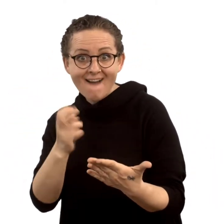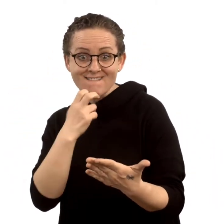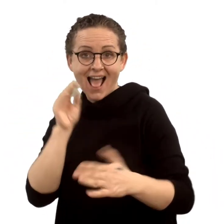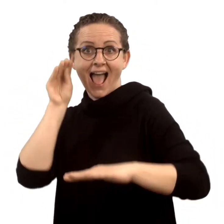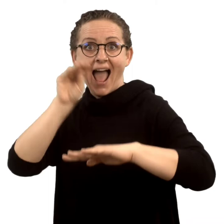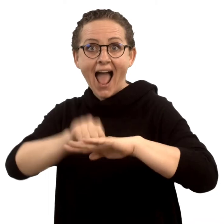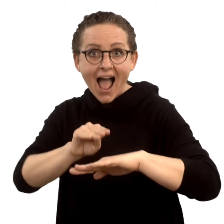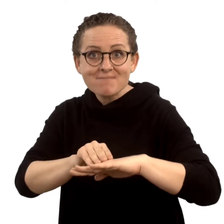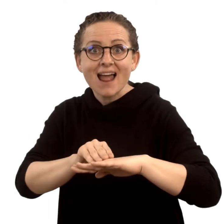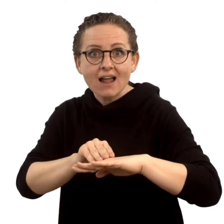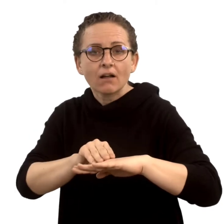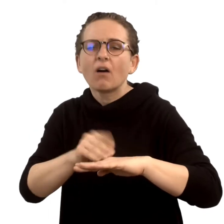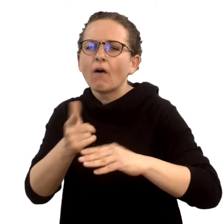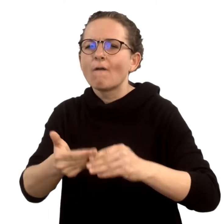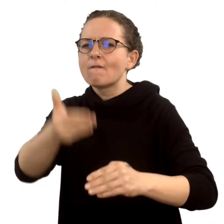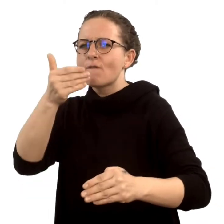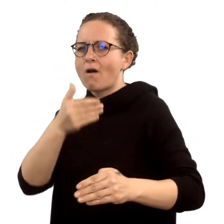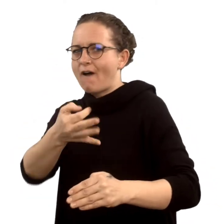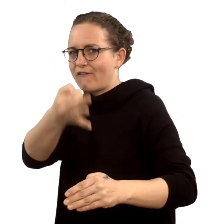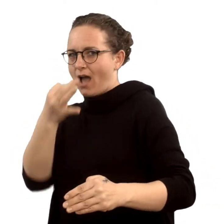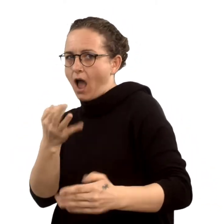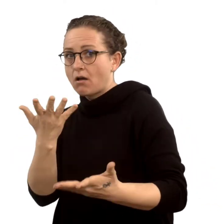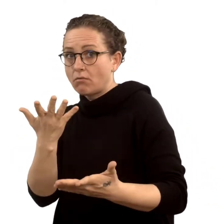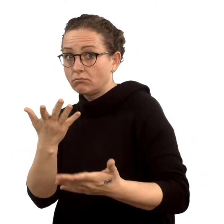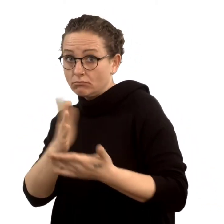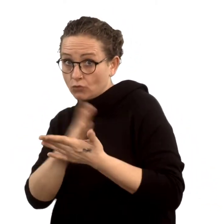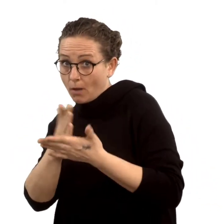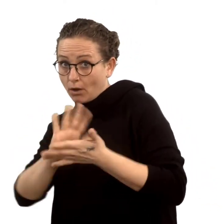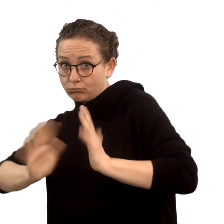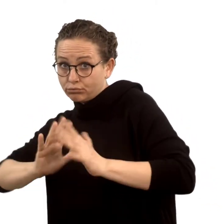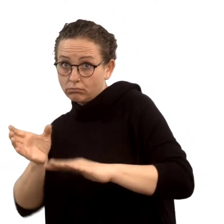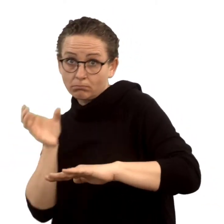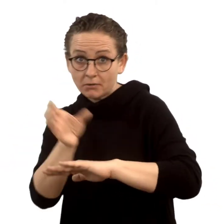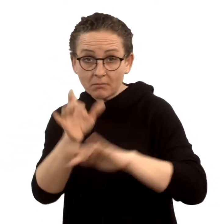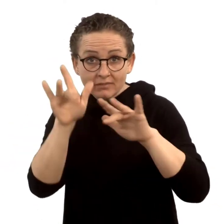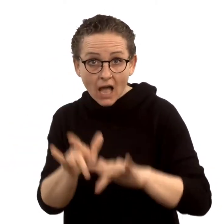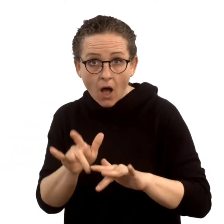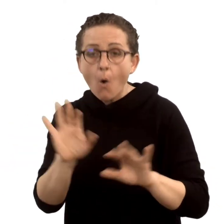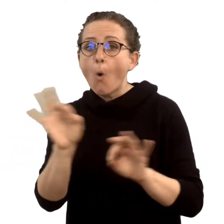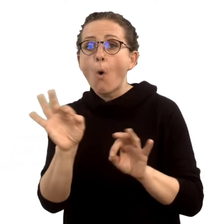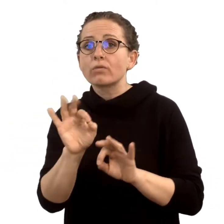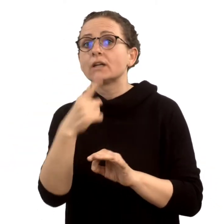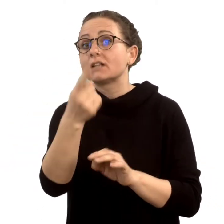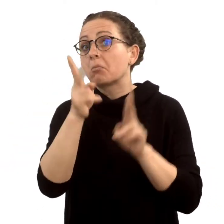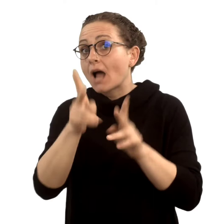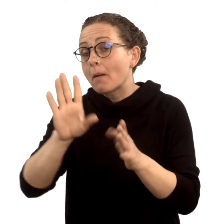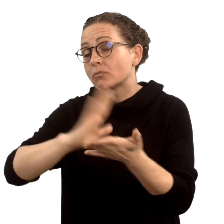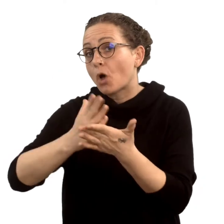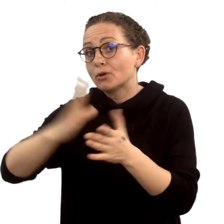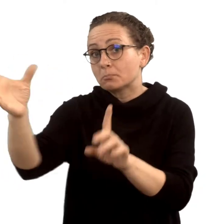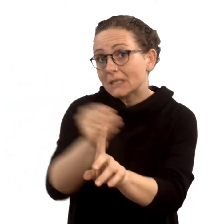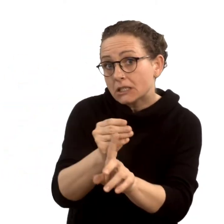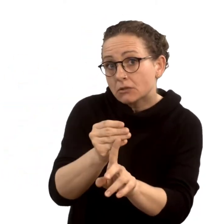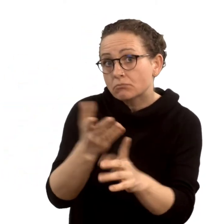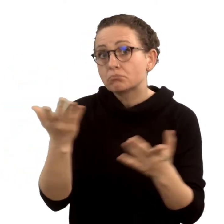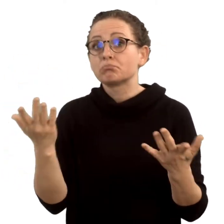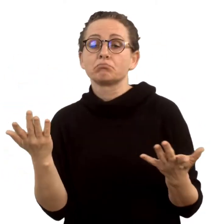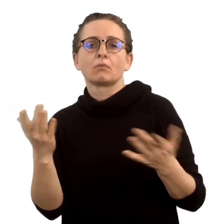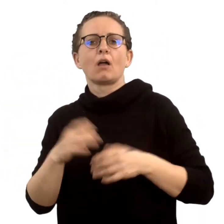im Internet. Vor der Anmeldung zu einem dieser Angebote können Sie erfragen, ob eine Gebärdensprachdolmetscherin oder